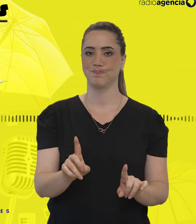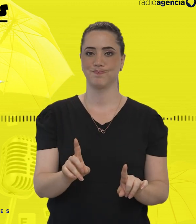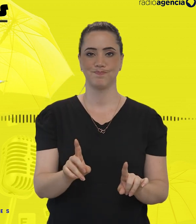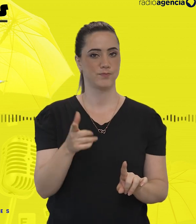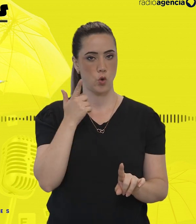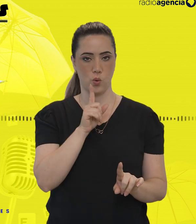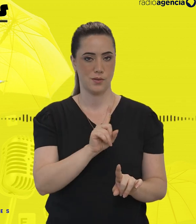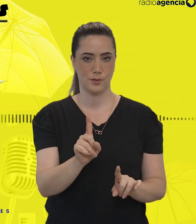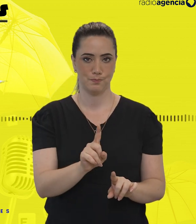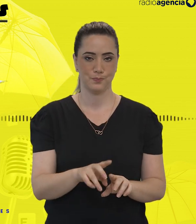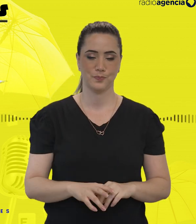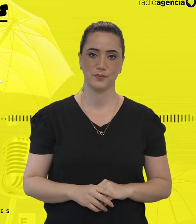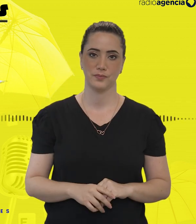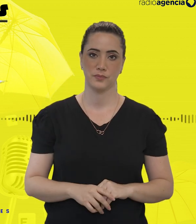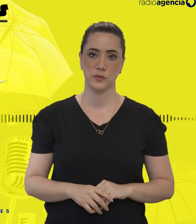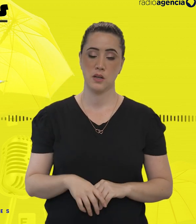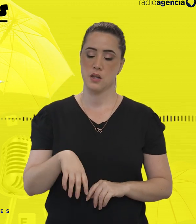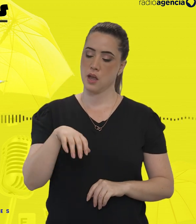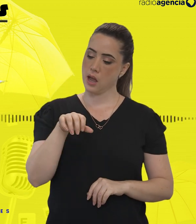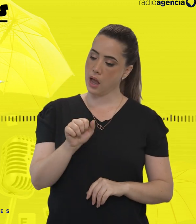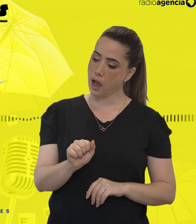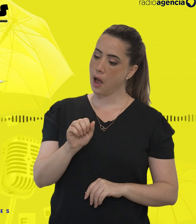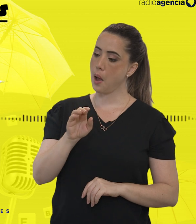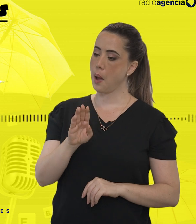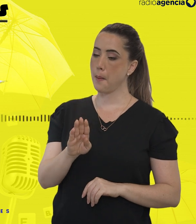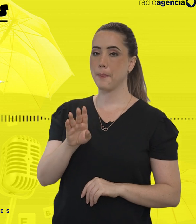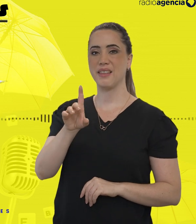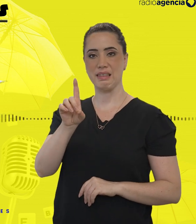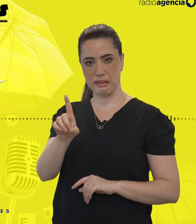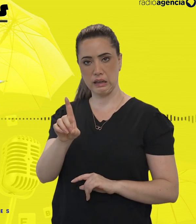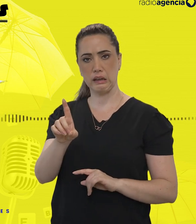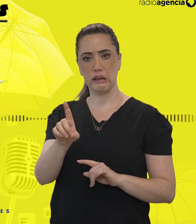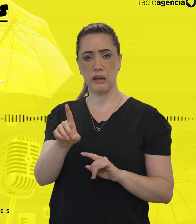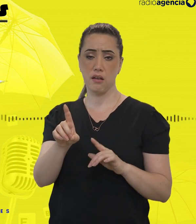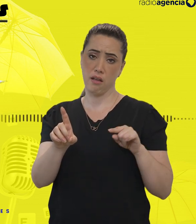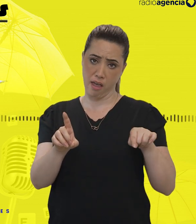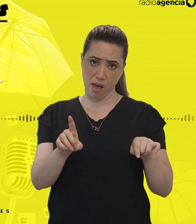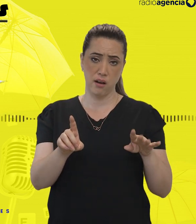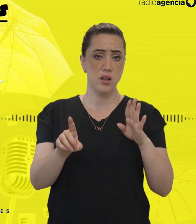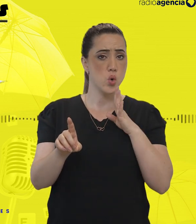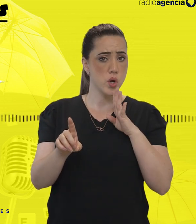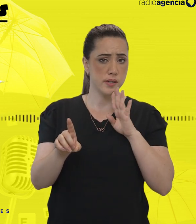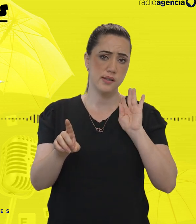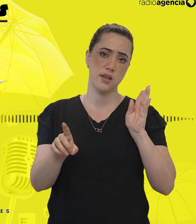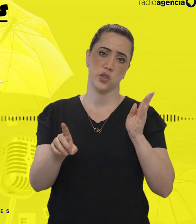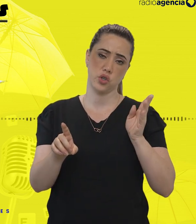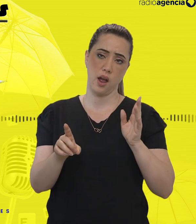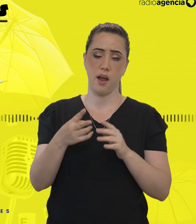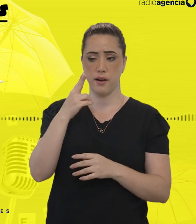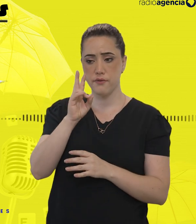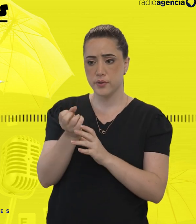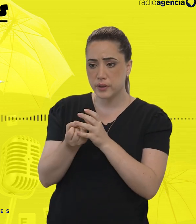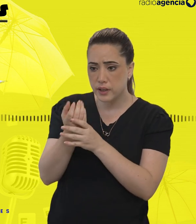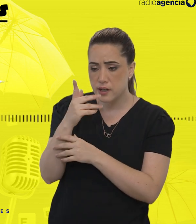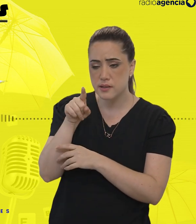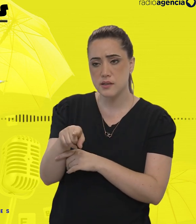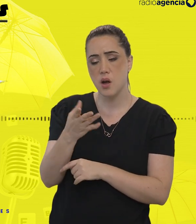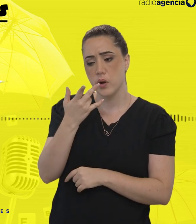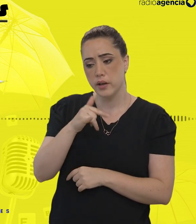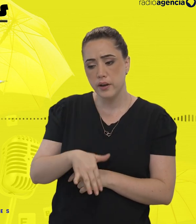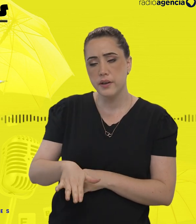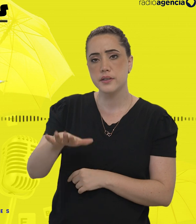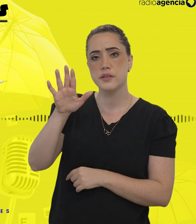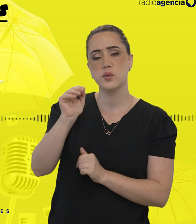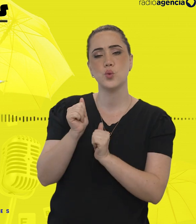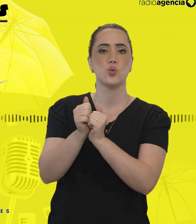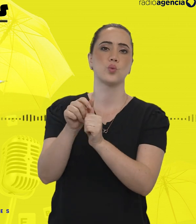Errou! A ABD não era uma desconhecida para a Maria Eugênia. Ela viu a associação ser fundada quando ainda era uma criança.